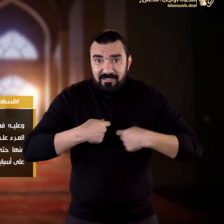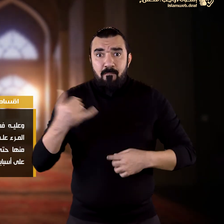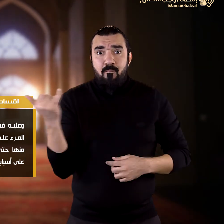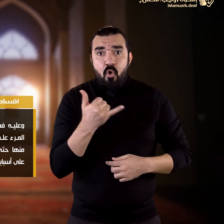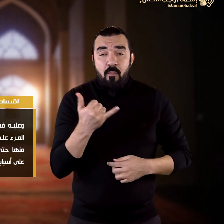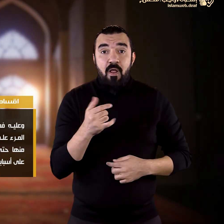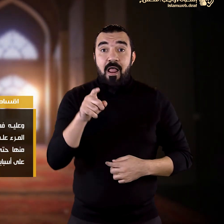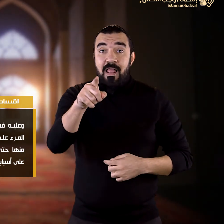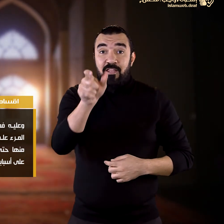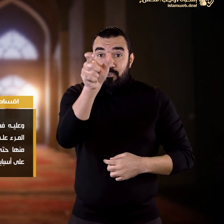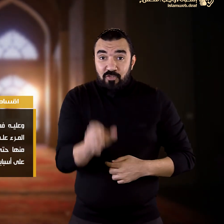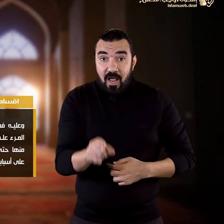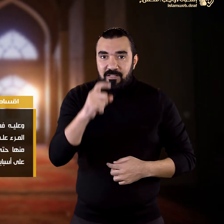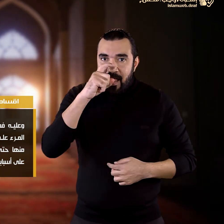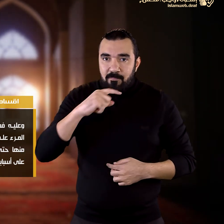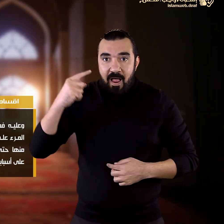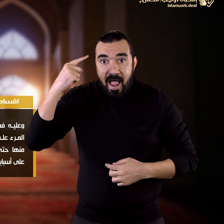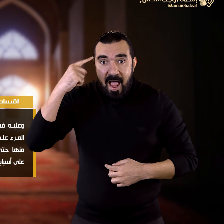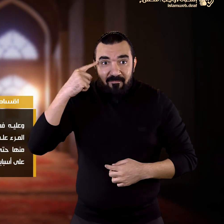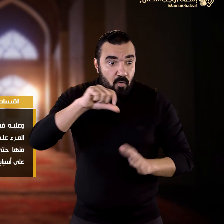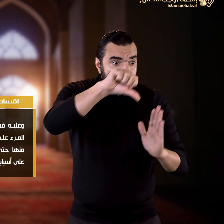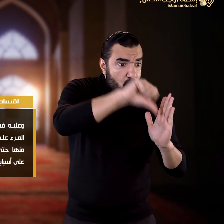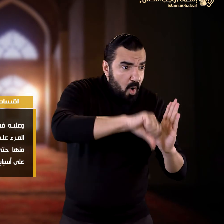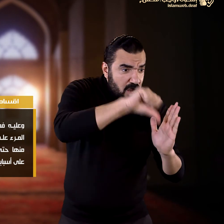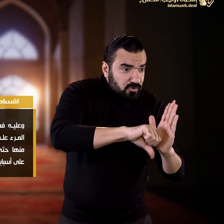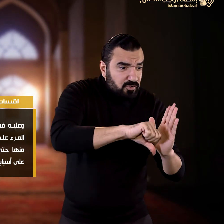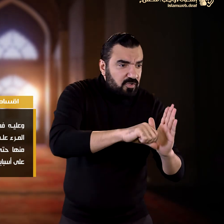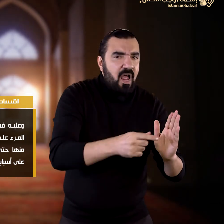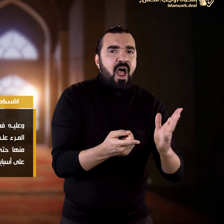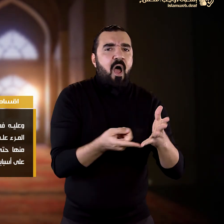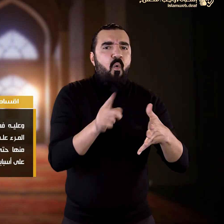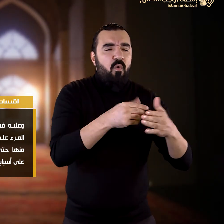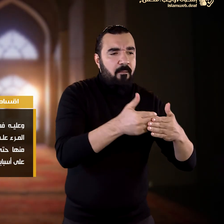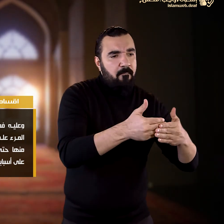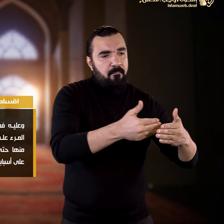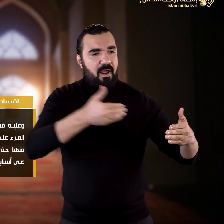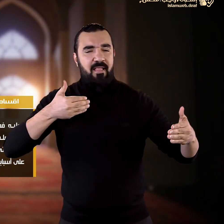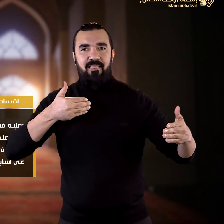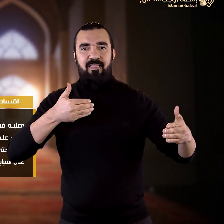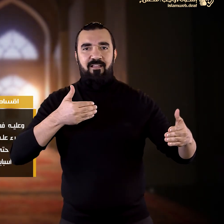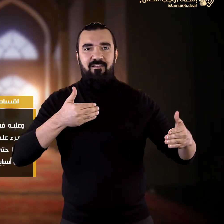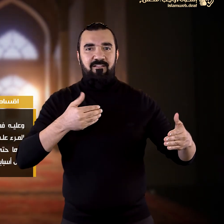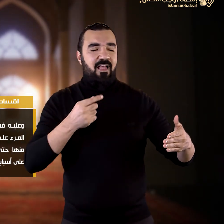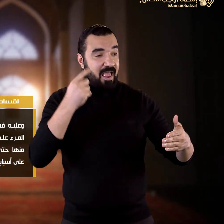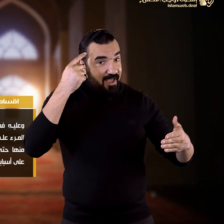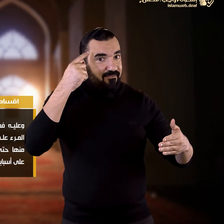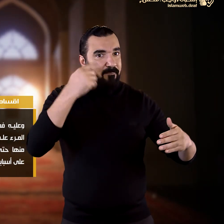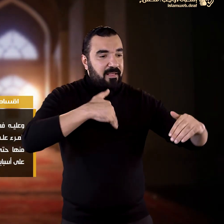أن يتعرف المرء على الأخلاق السيئة وعلى أسبابها وينظر